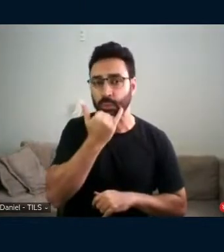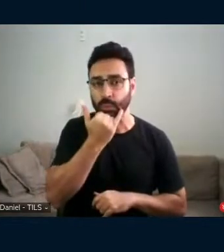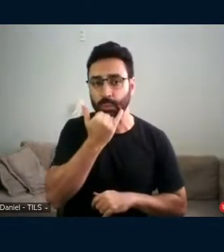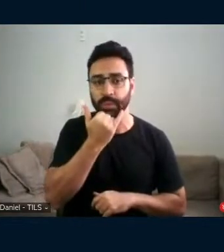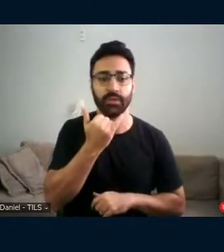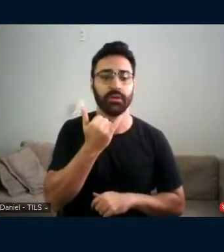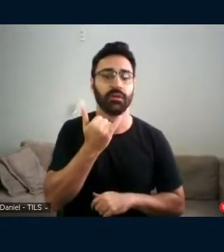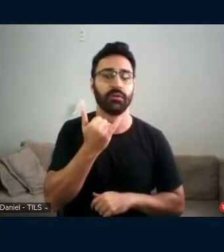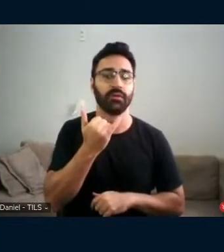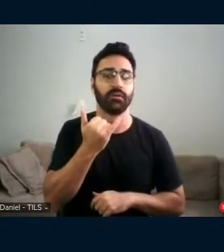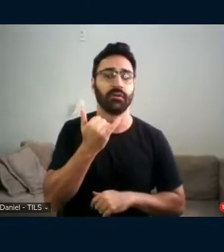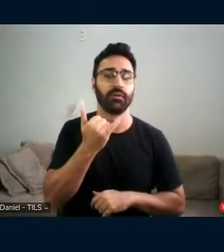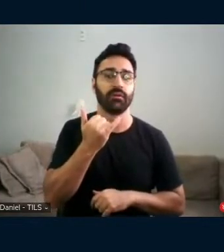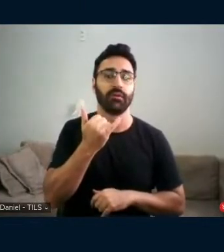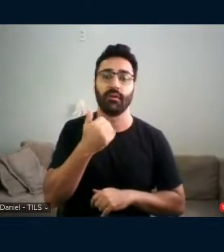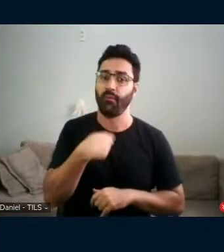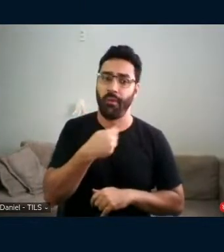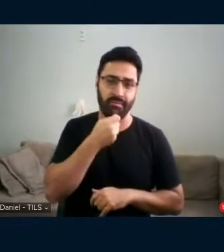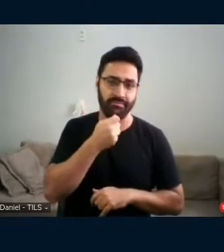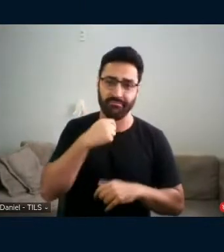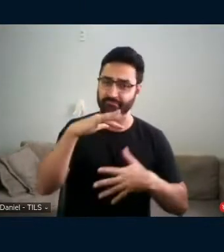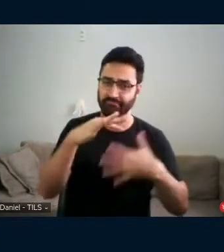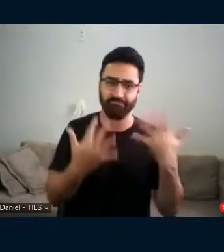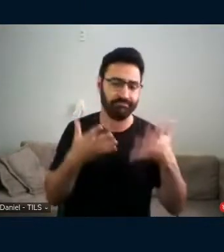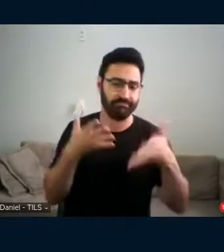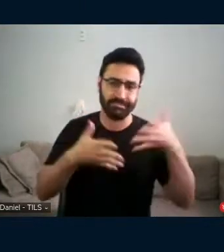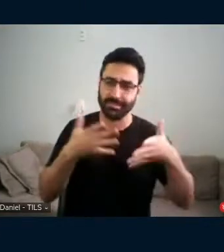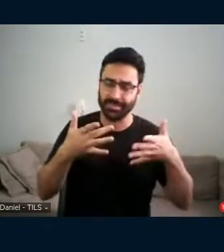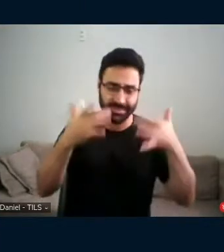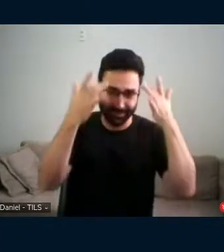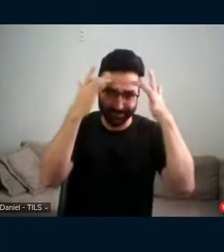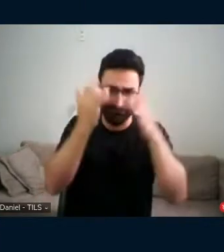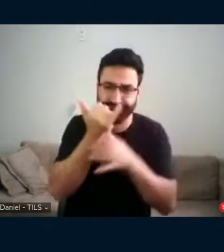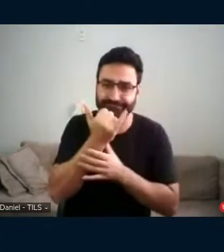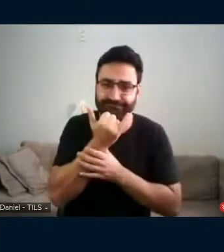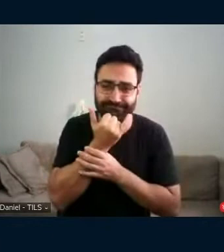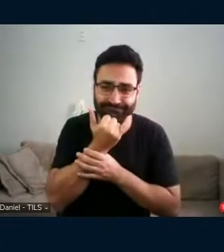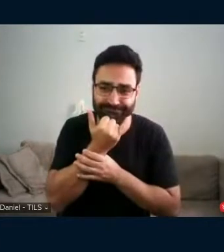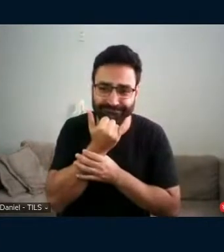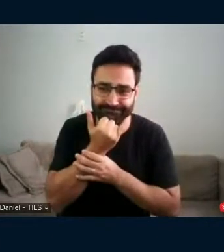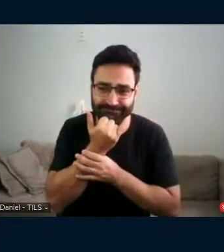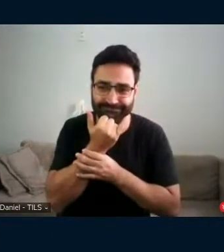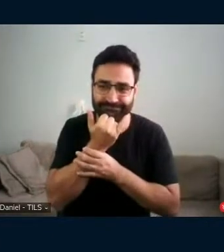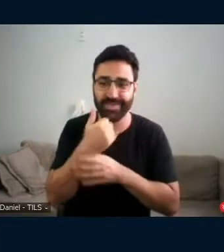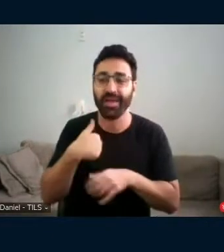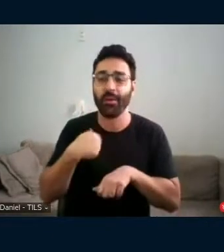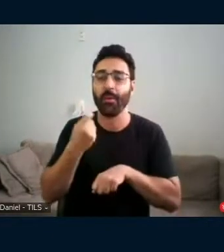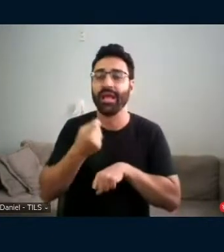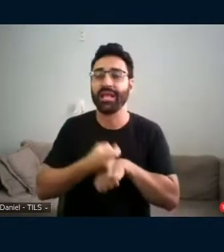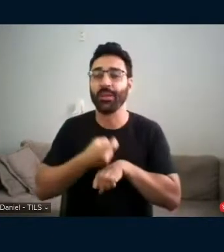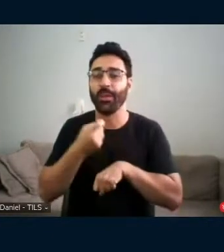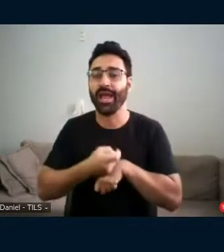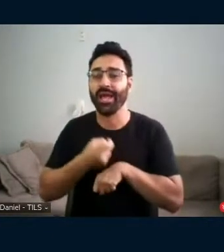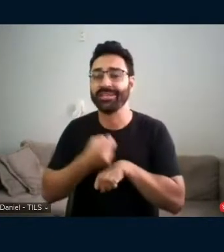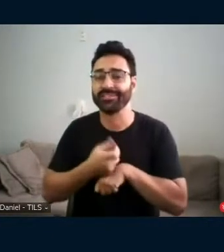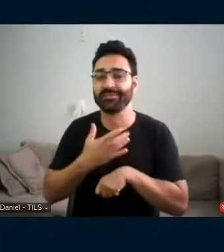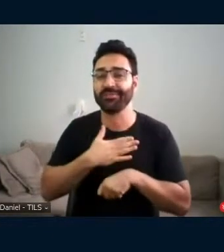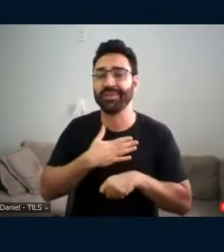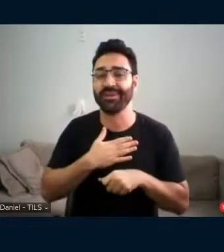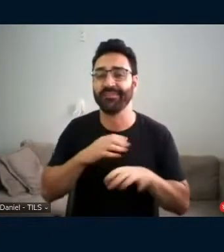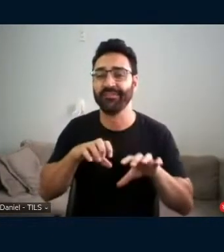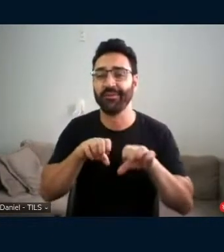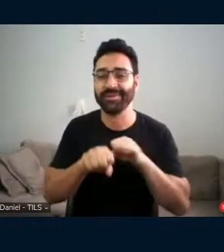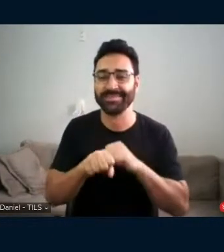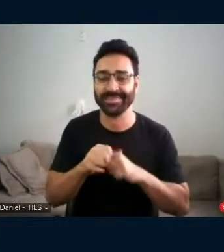falar a língua de sinais, por esta ignorância na minha formação, ainda estou em